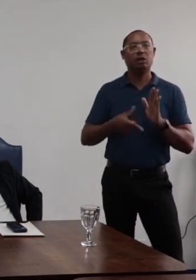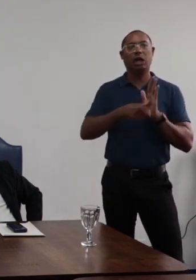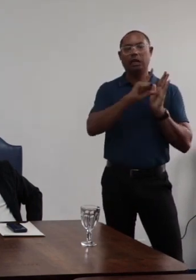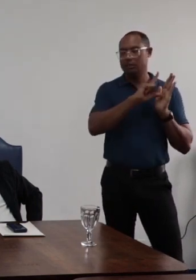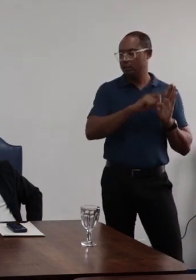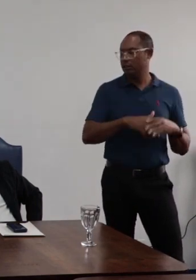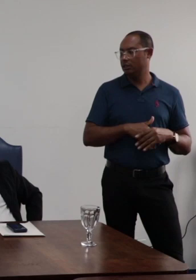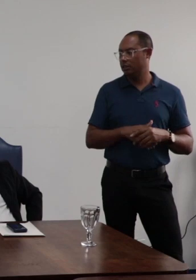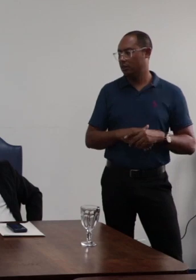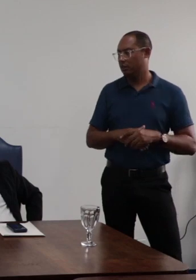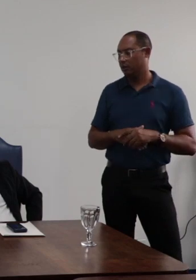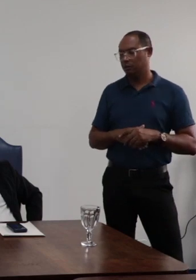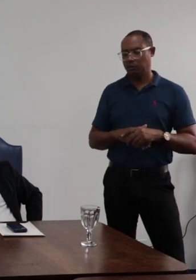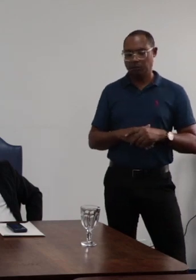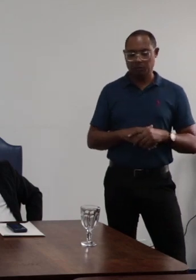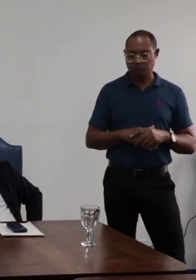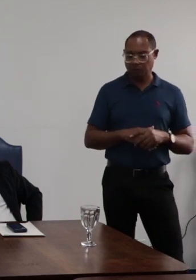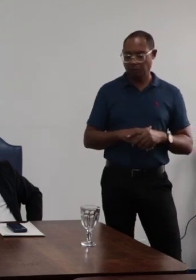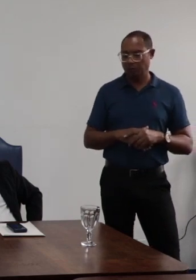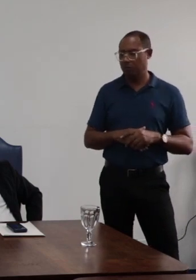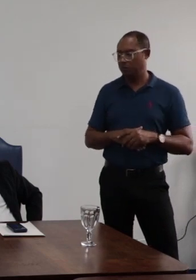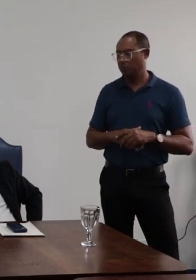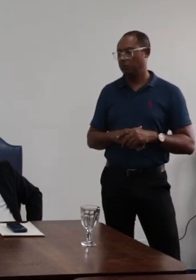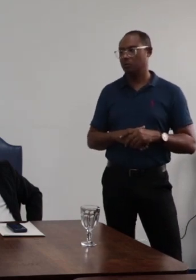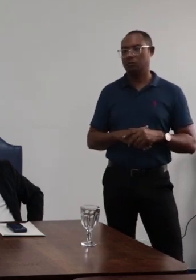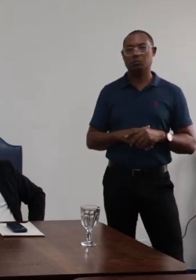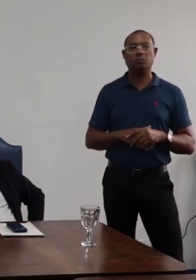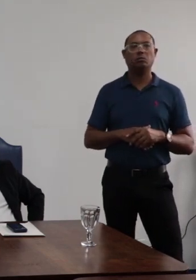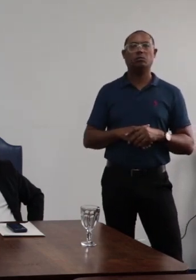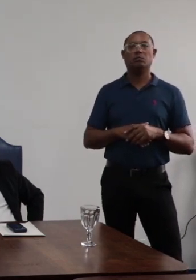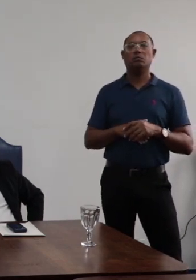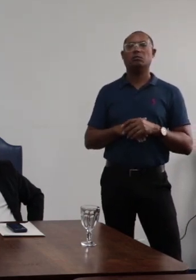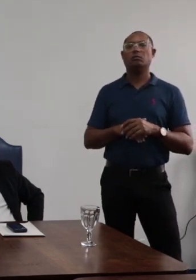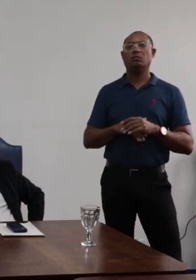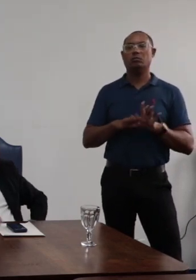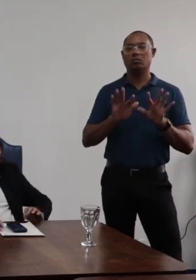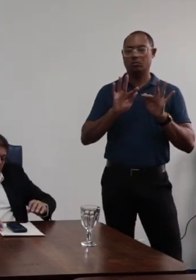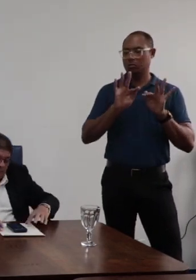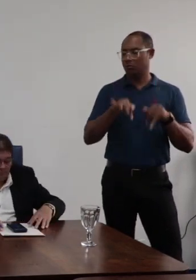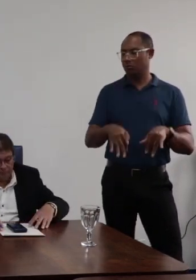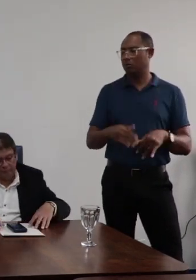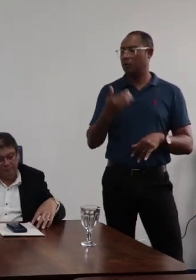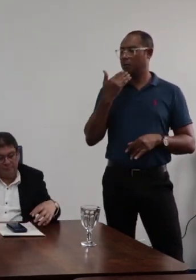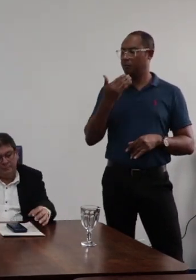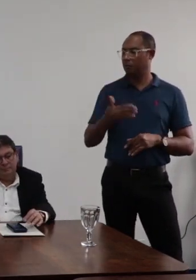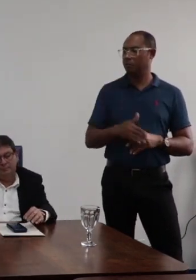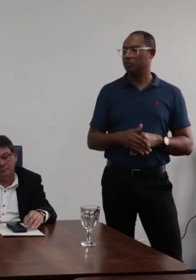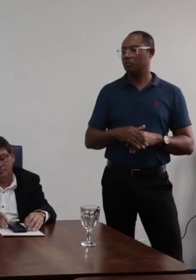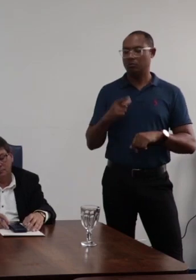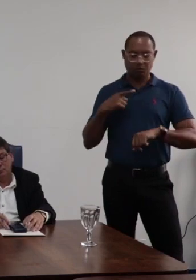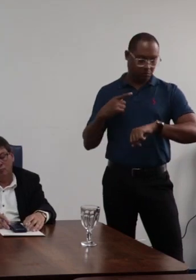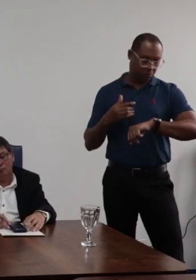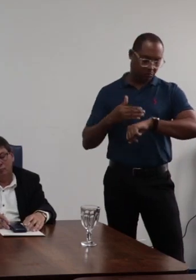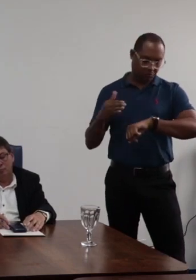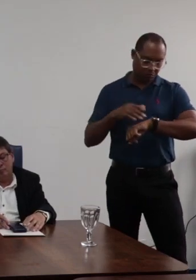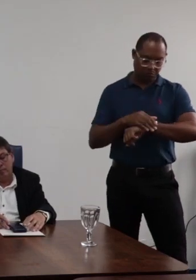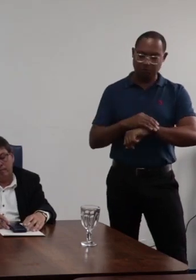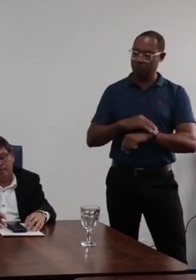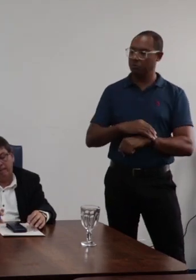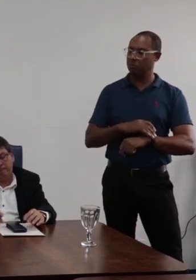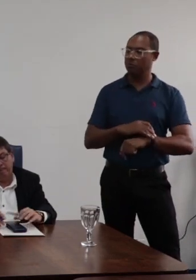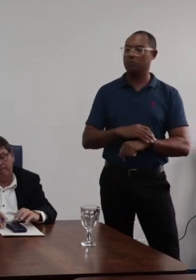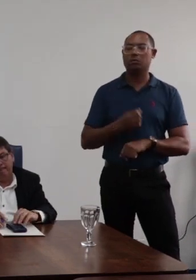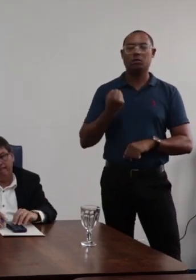antes de partirmos para esse ponto, pedir aqui nos termos do artigo 6º